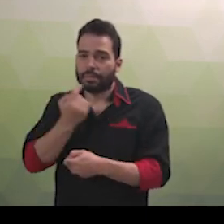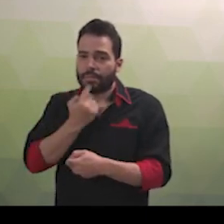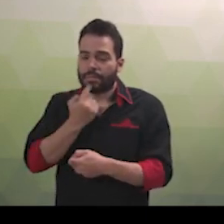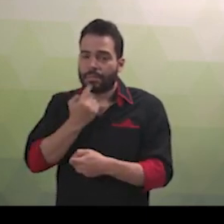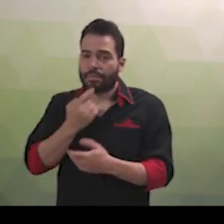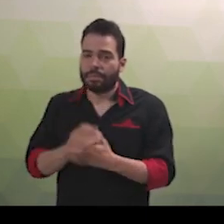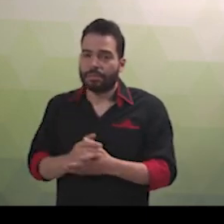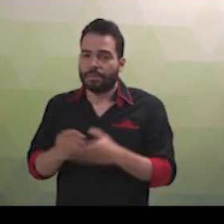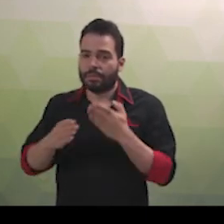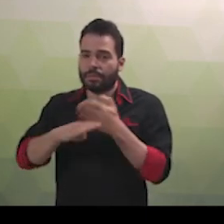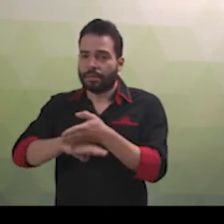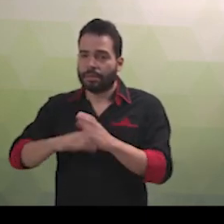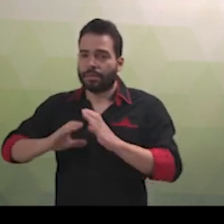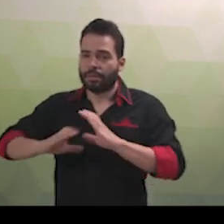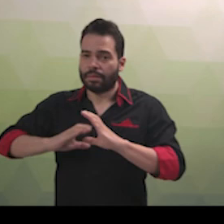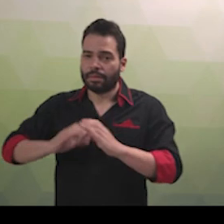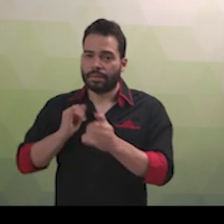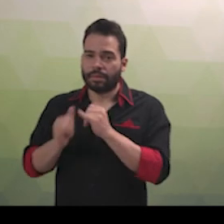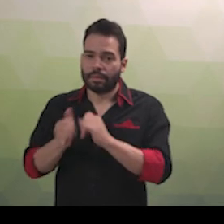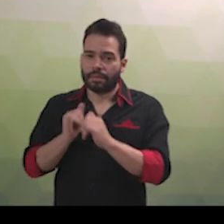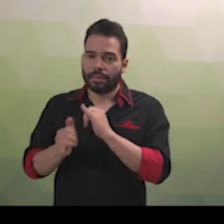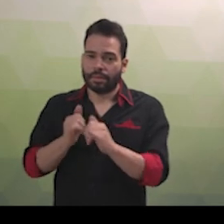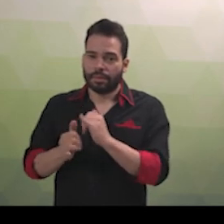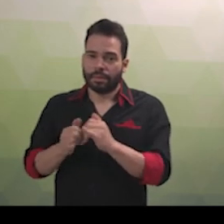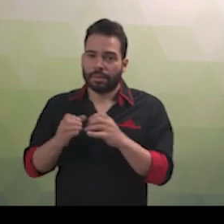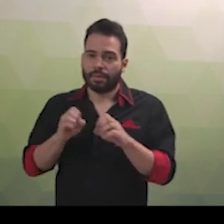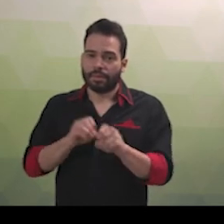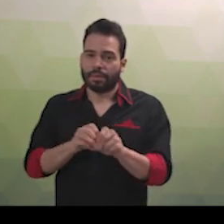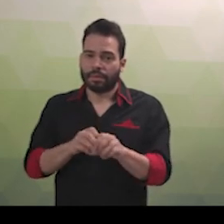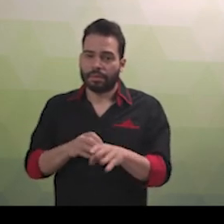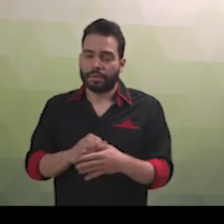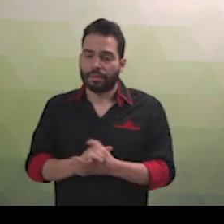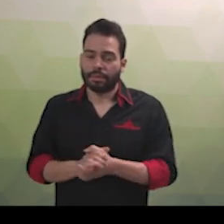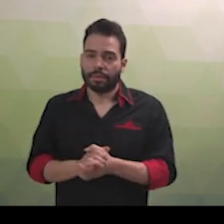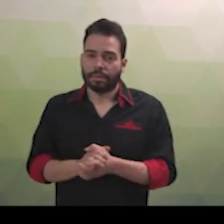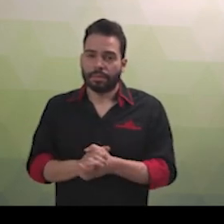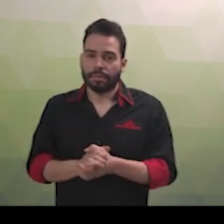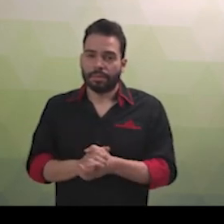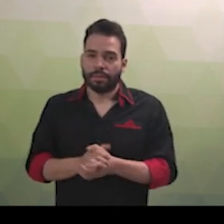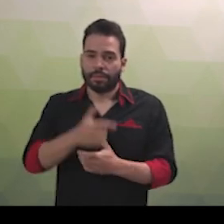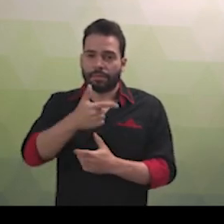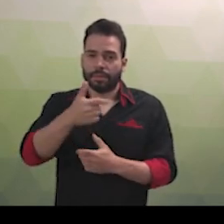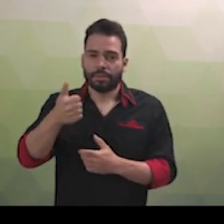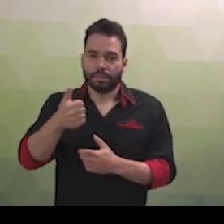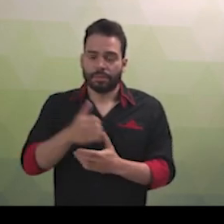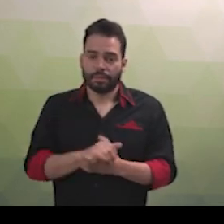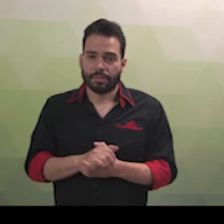A partir de um ano da publicação desse decreto, as instituições federais de ensino da educação básica e da educação